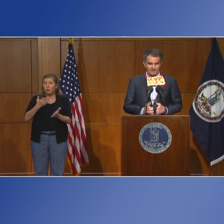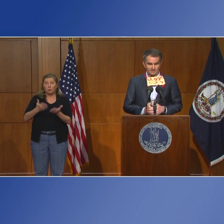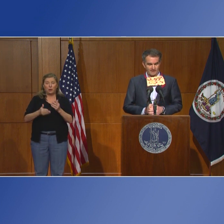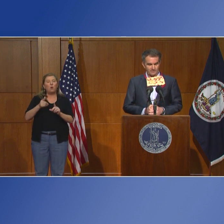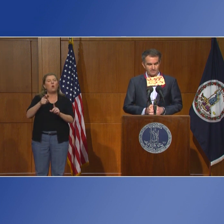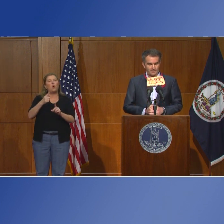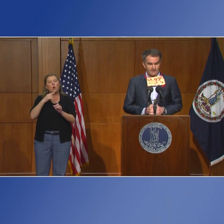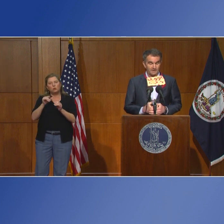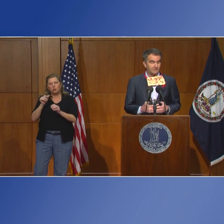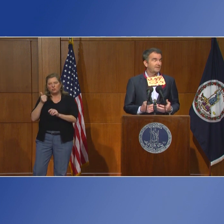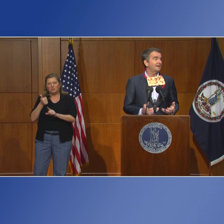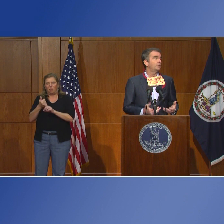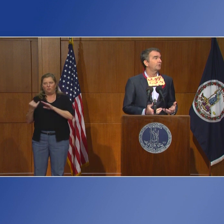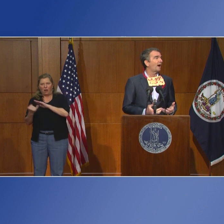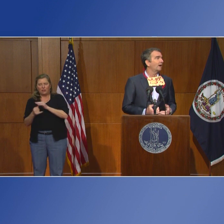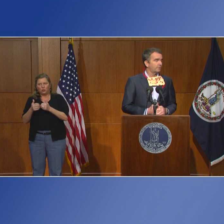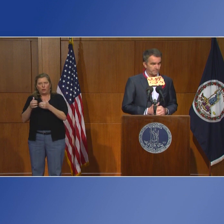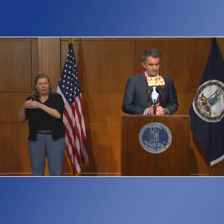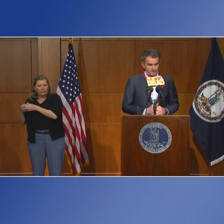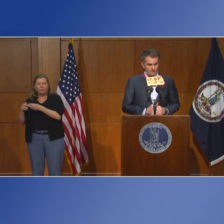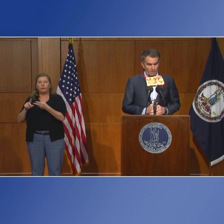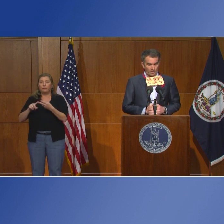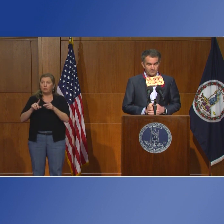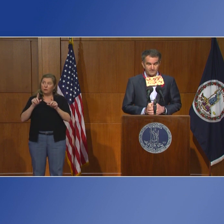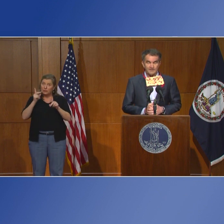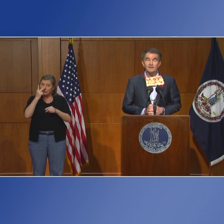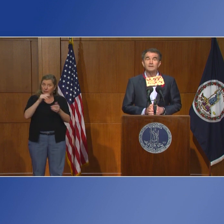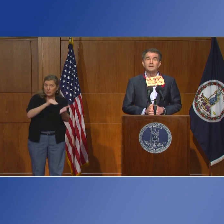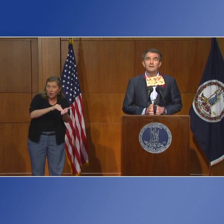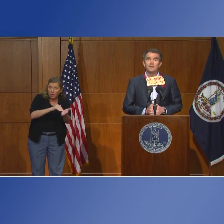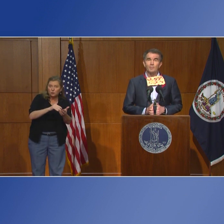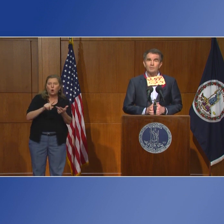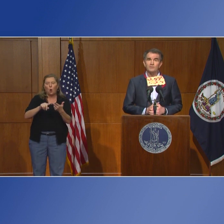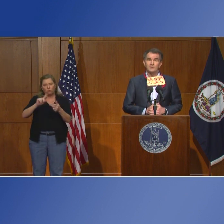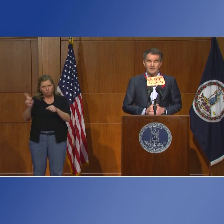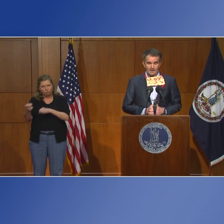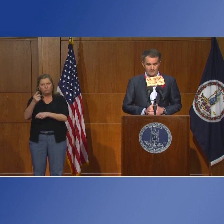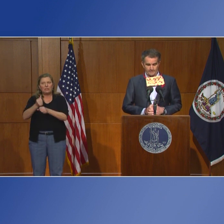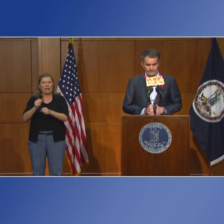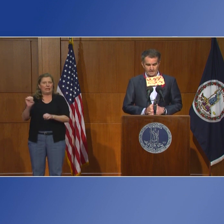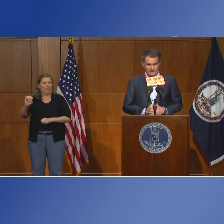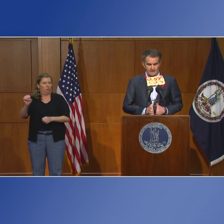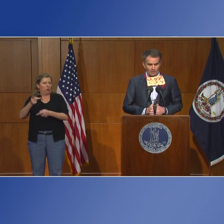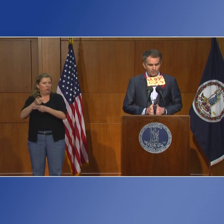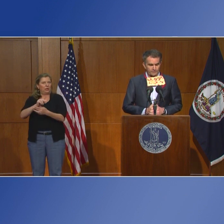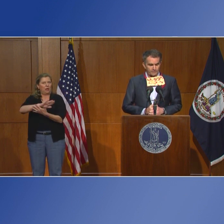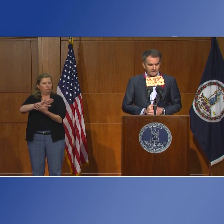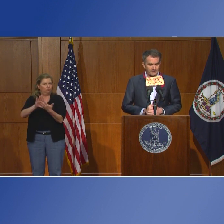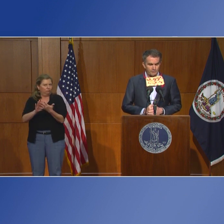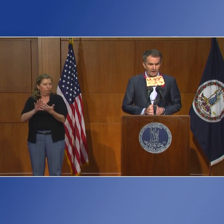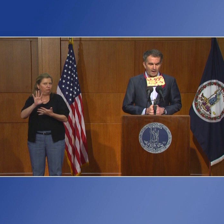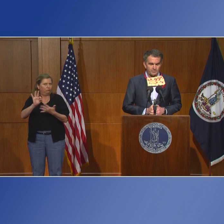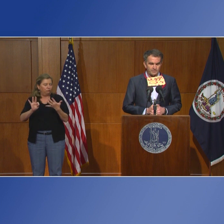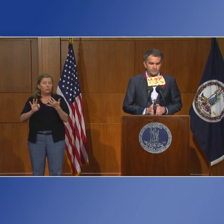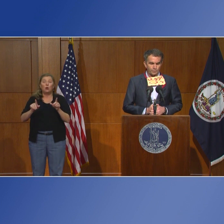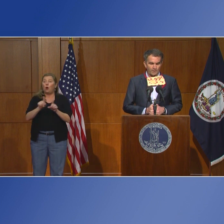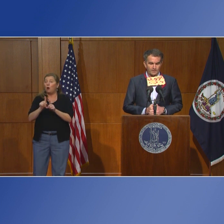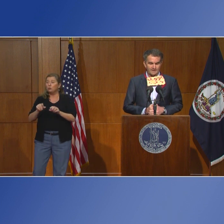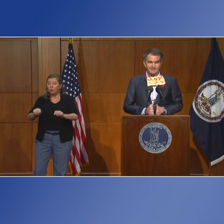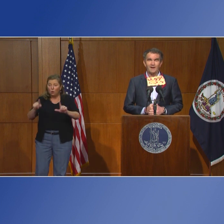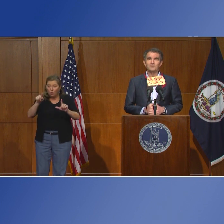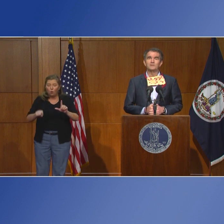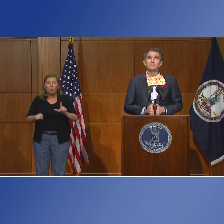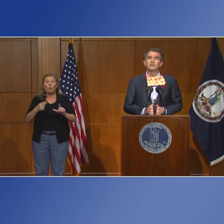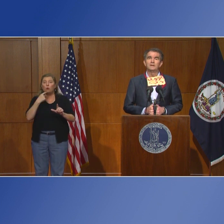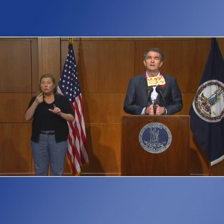hacer, por ejemplo, aislarse, ir al doctor o ir al servicio de emergencias. Pero este sistema también le va a dar